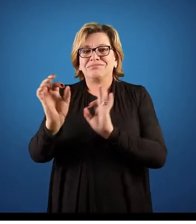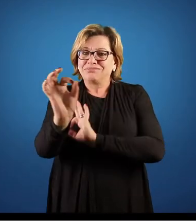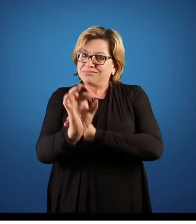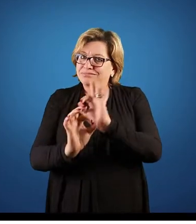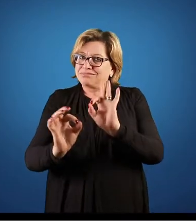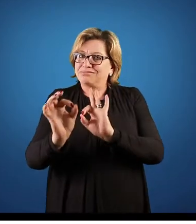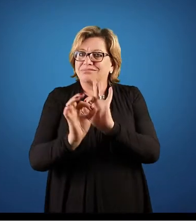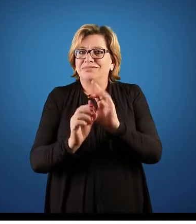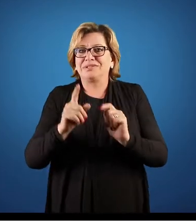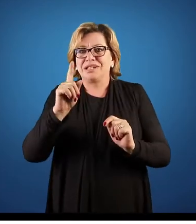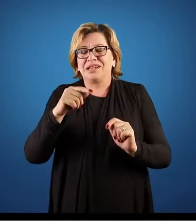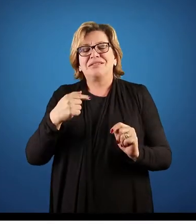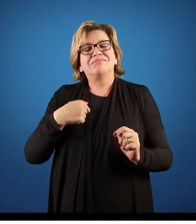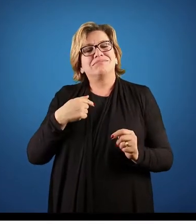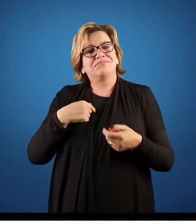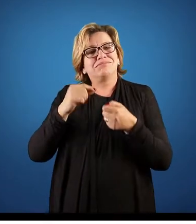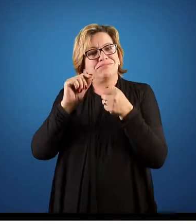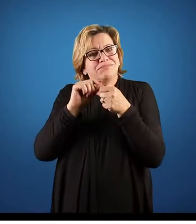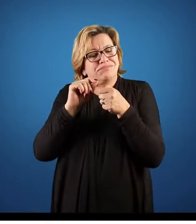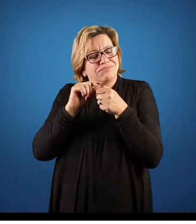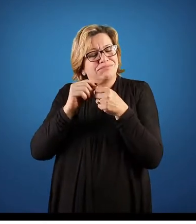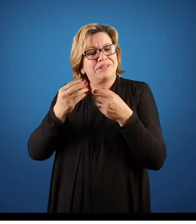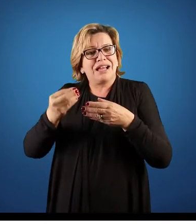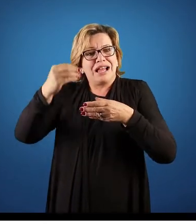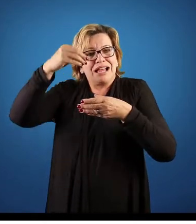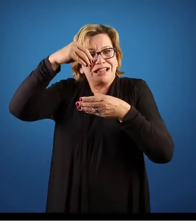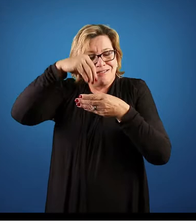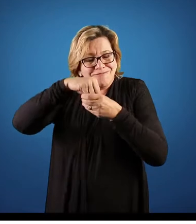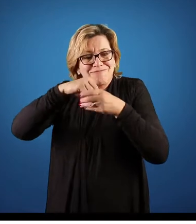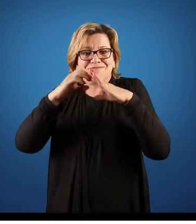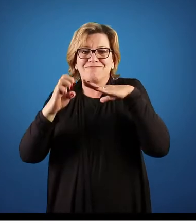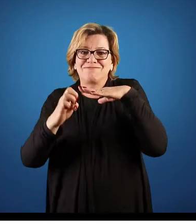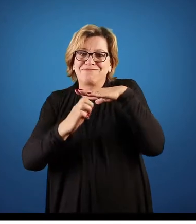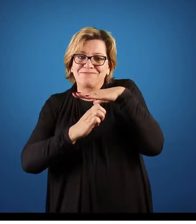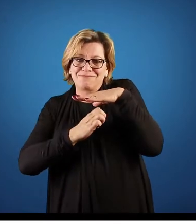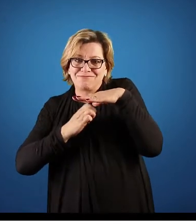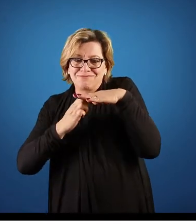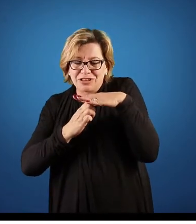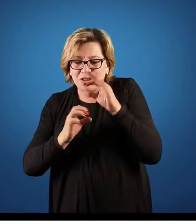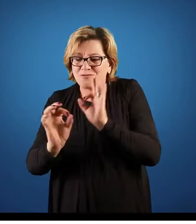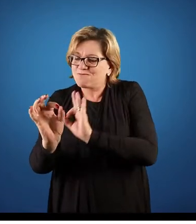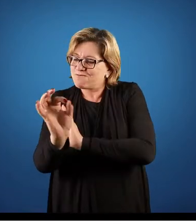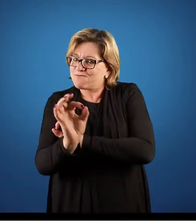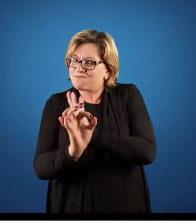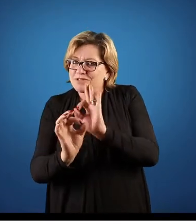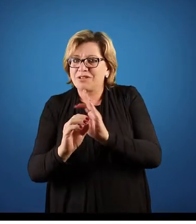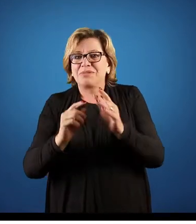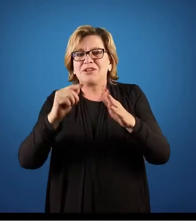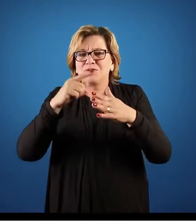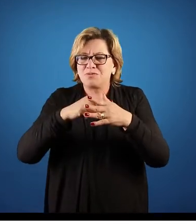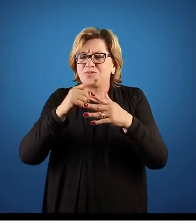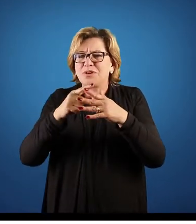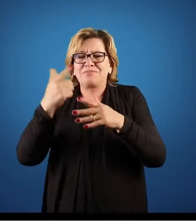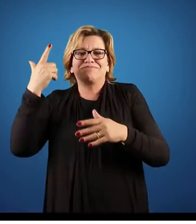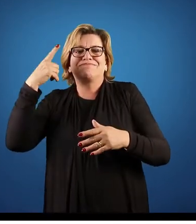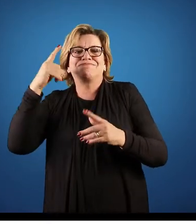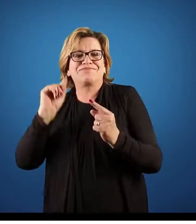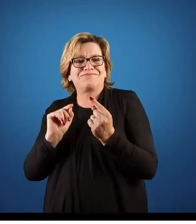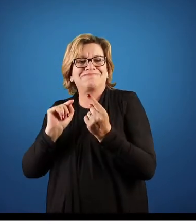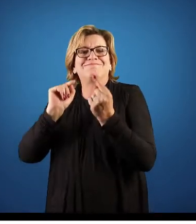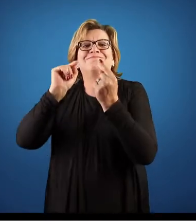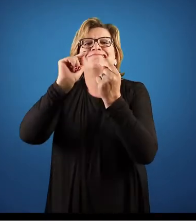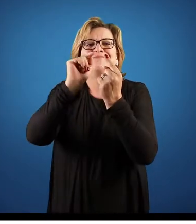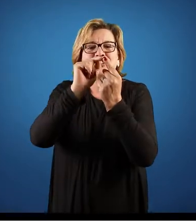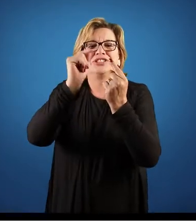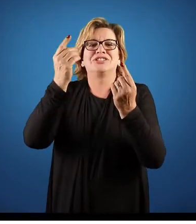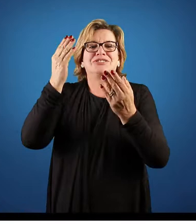organização é eu colocar isso dentro da minha empresa de uma forma ordenada para que cada um dos seus objetivos seja feito em cada